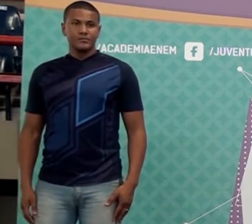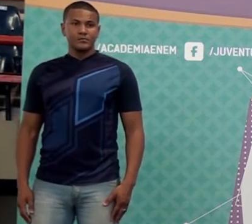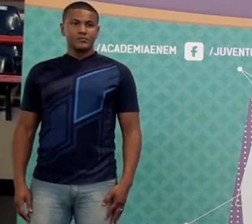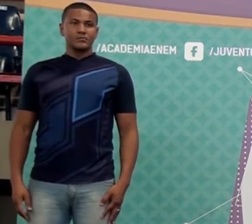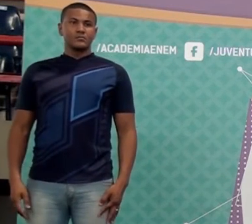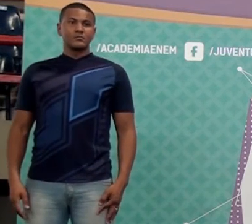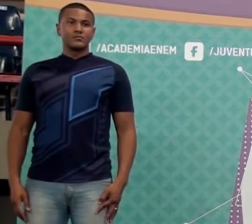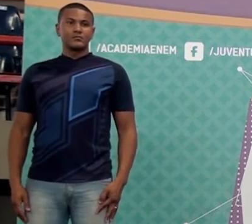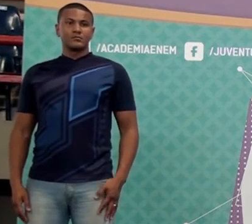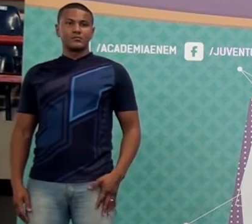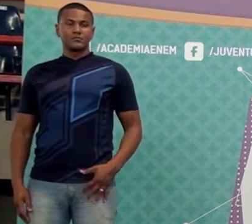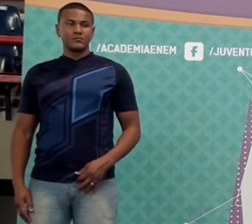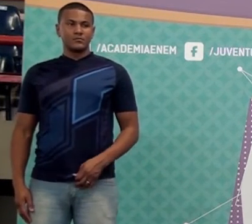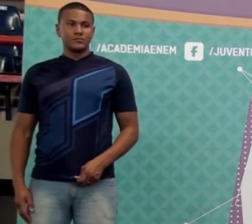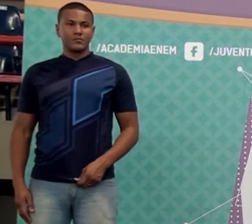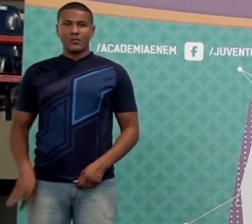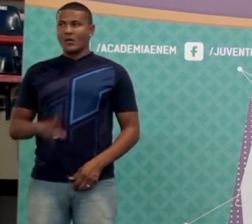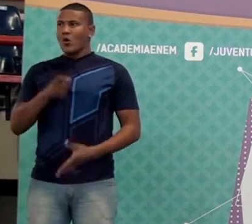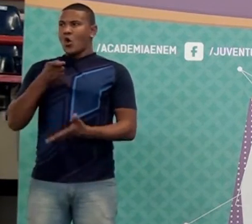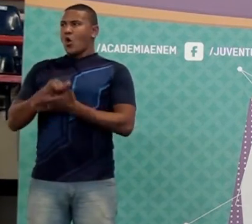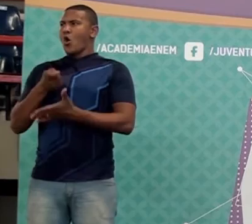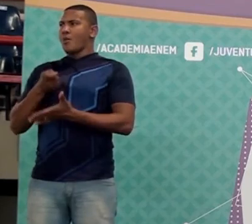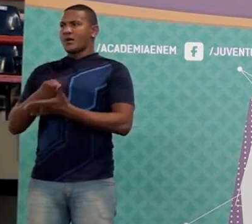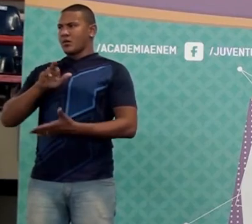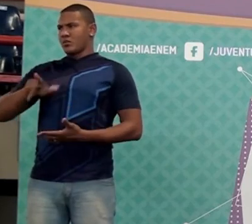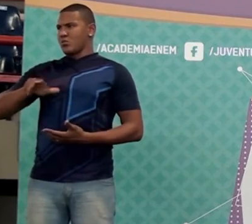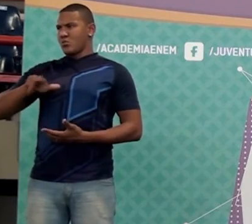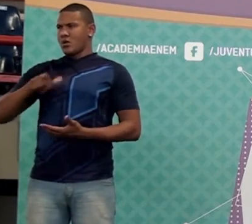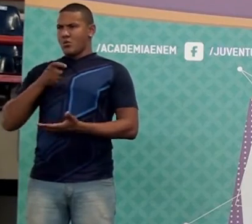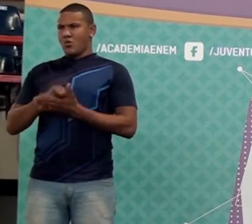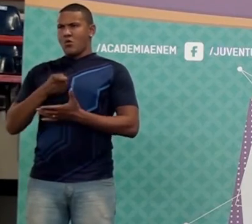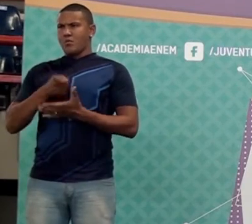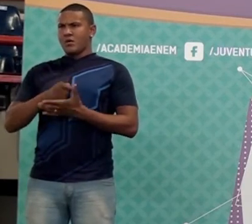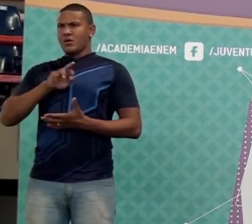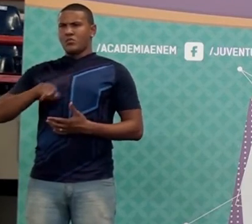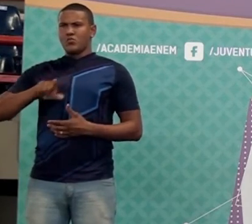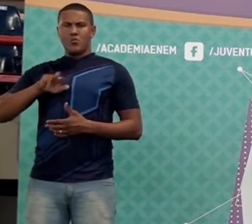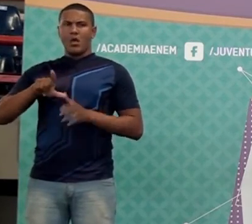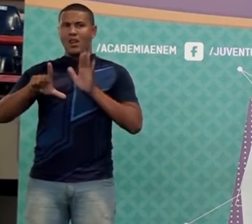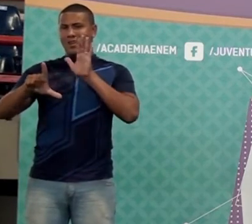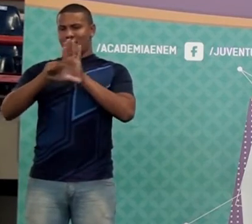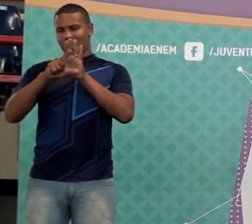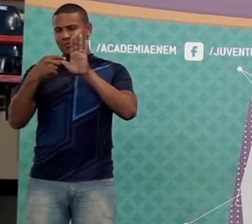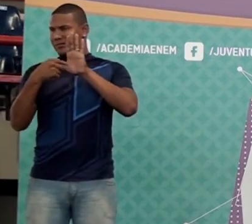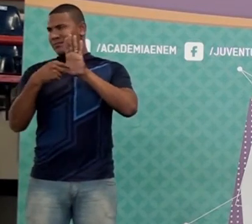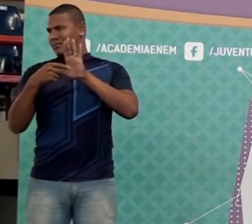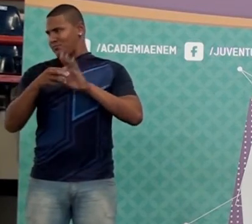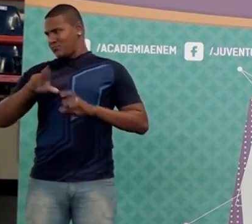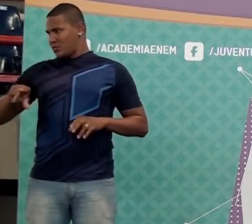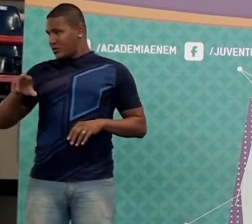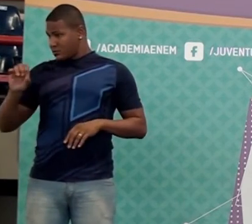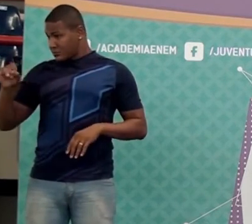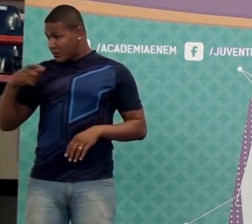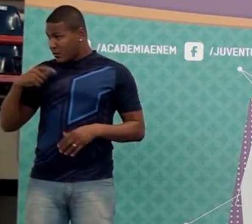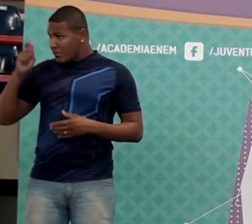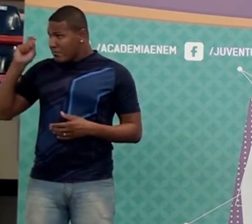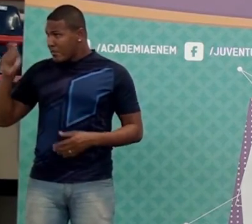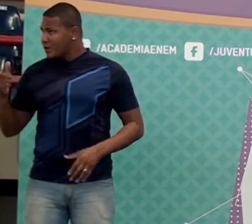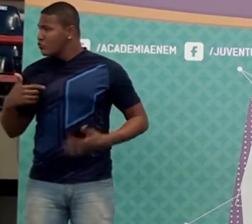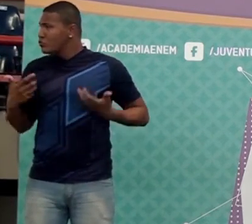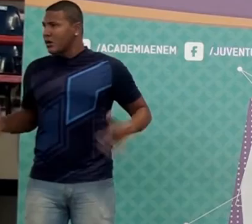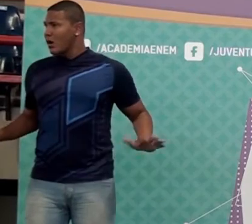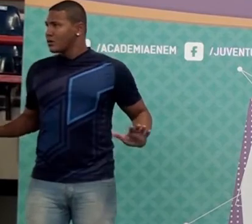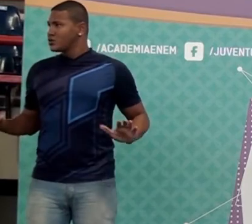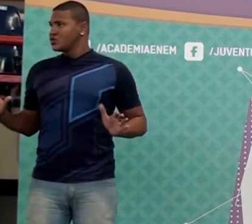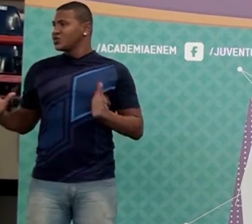É, mas não é obrigado. Você não é obrigado a pagar. Não é por lei, obrigado. Então se o seu Manuel não quiser pagar os 10%, quanto é que vai